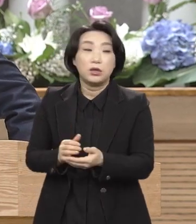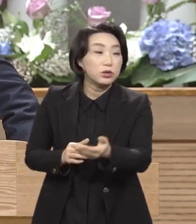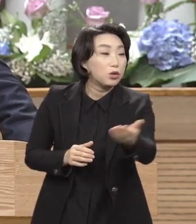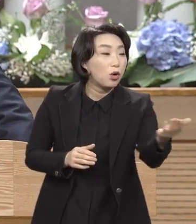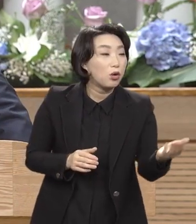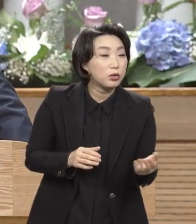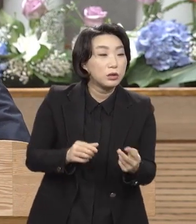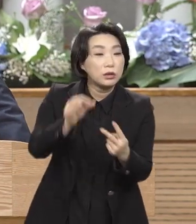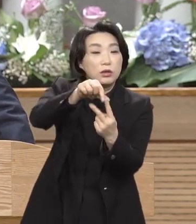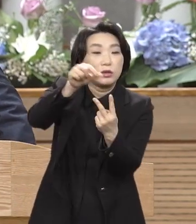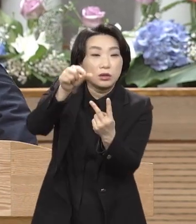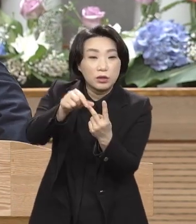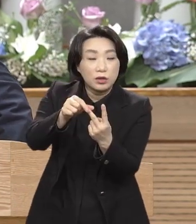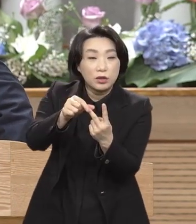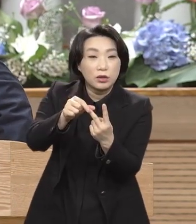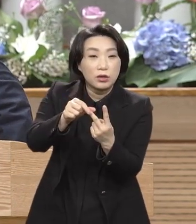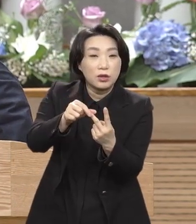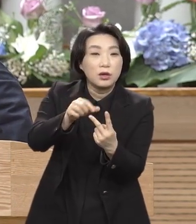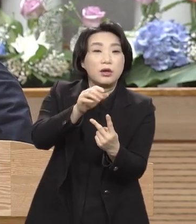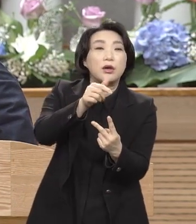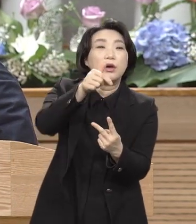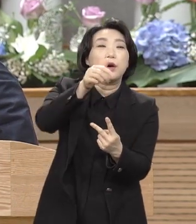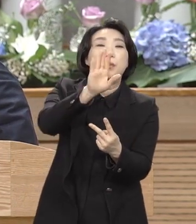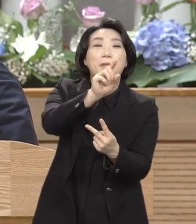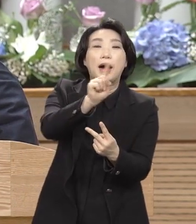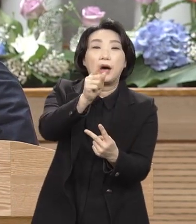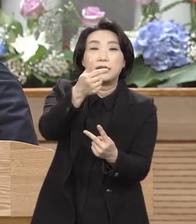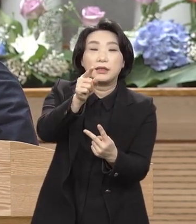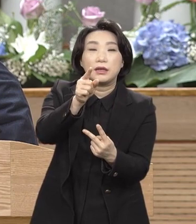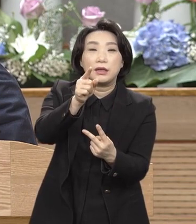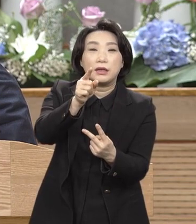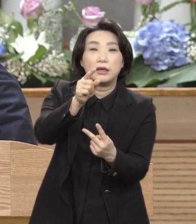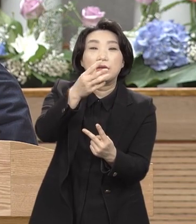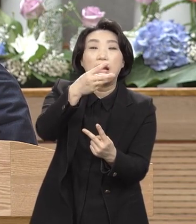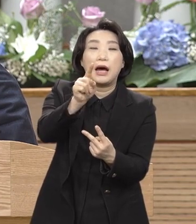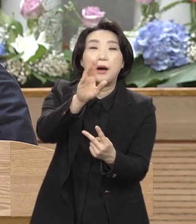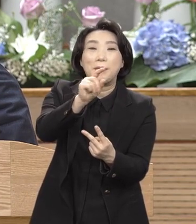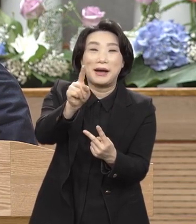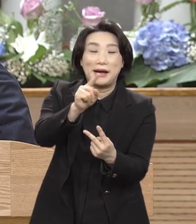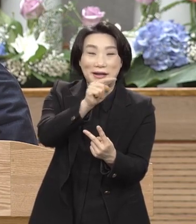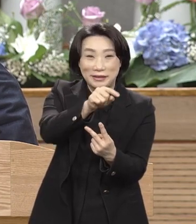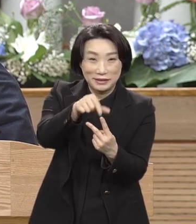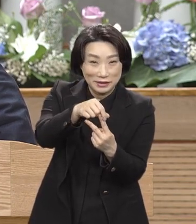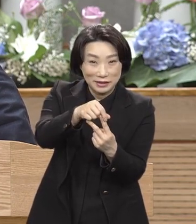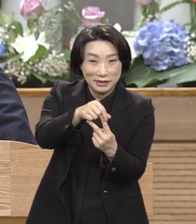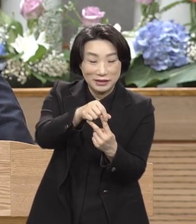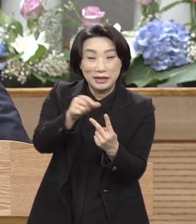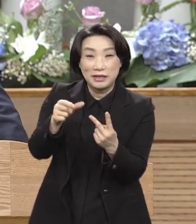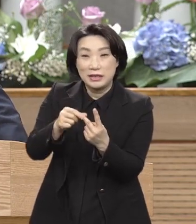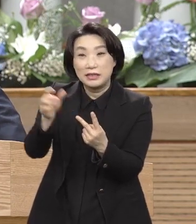너희에게 도와주기를 원하느냐 하고 빌라도가 물어. 그럼 그때